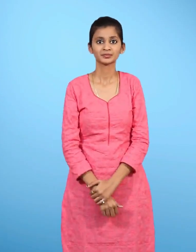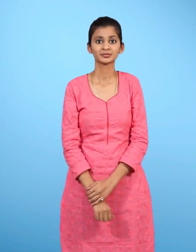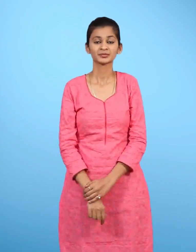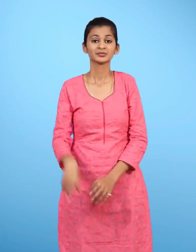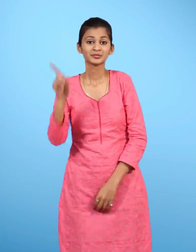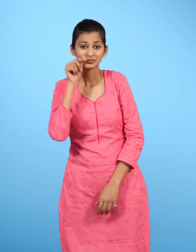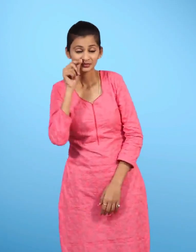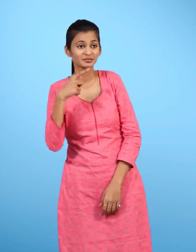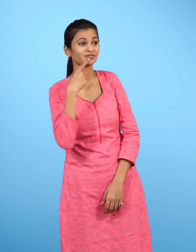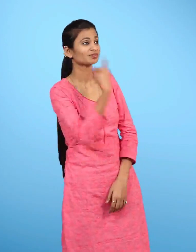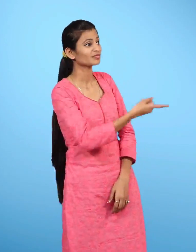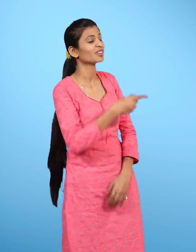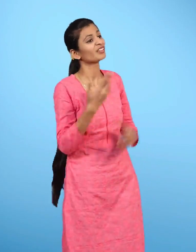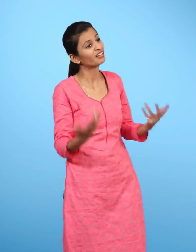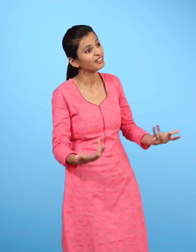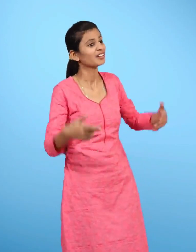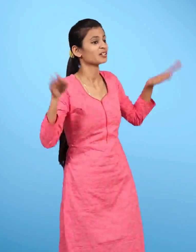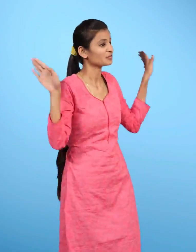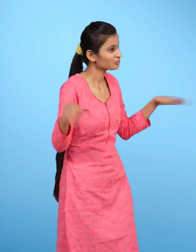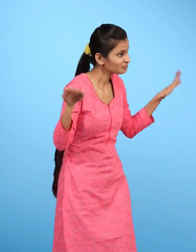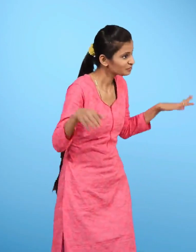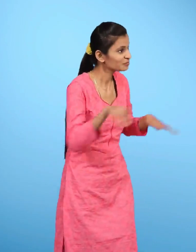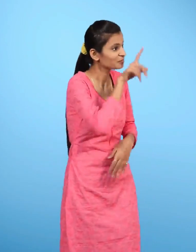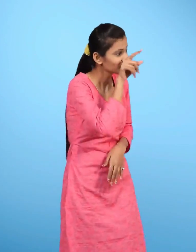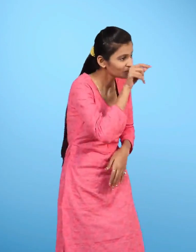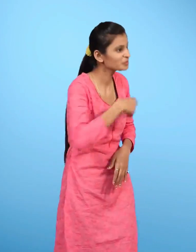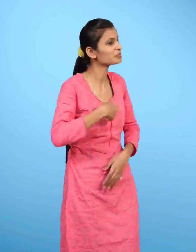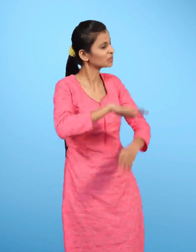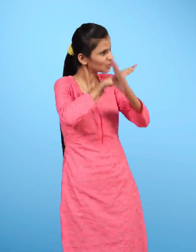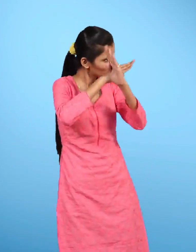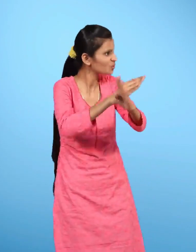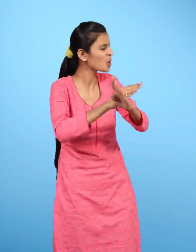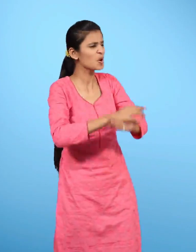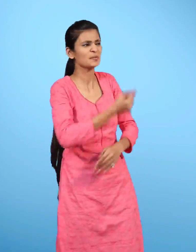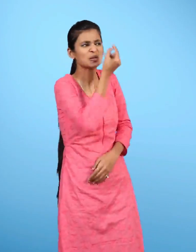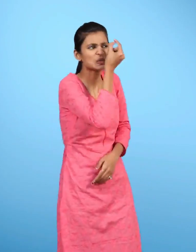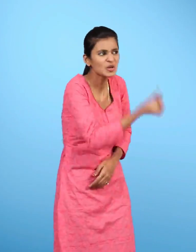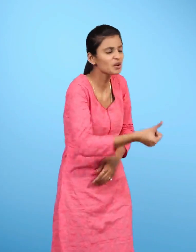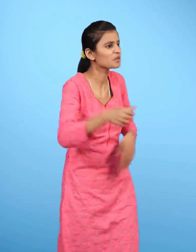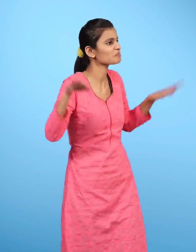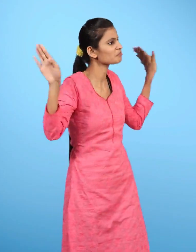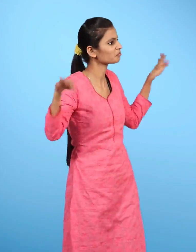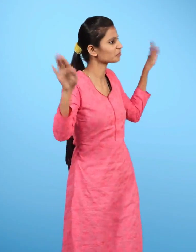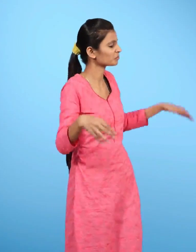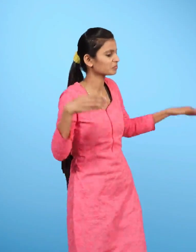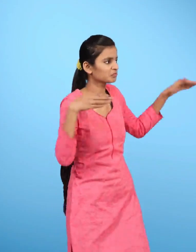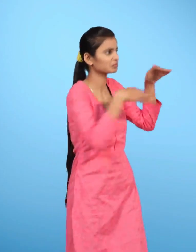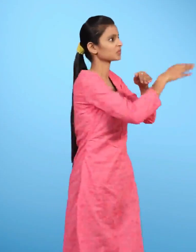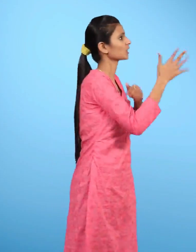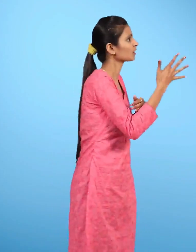माली बोला रोका था महरानी जी एक भी पक्षी नहीं आने दिया पर इस बार तो फलों को कीड़े